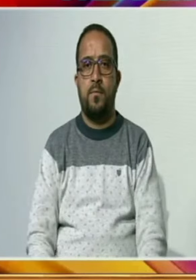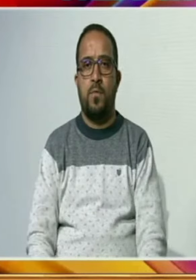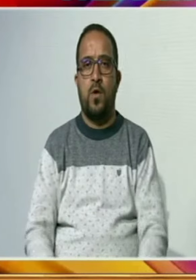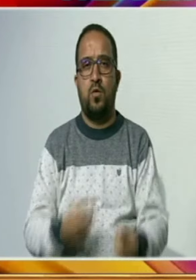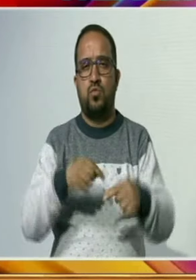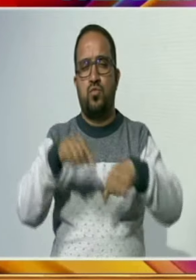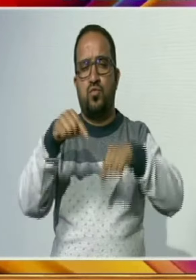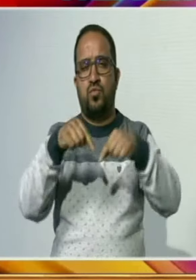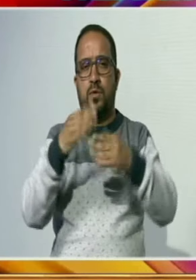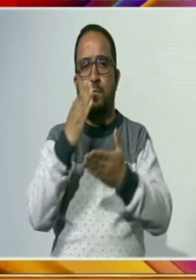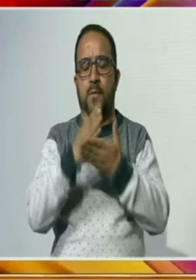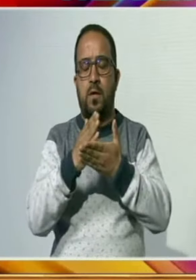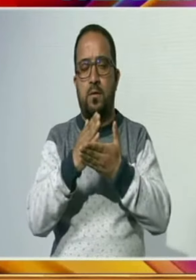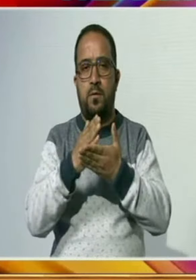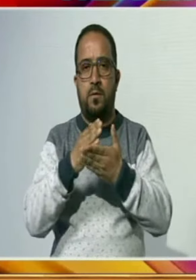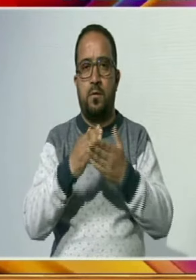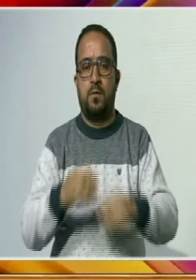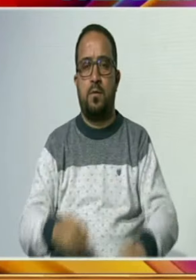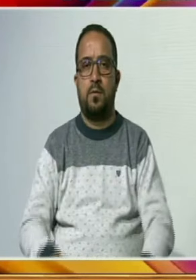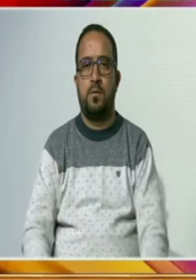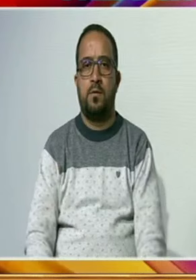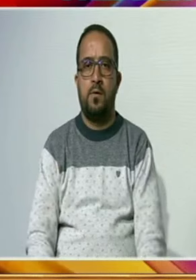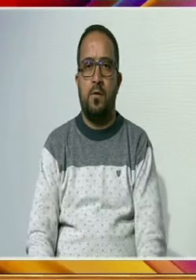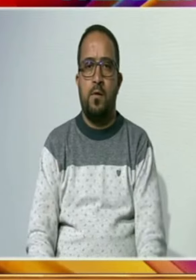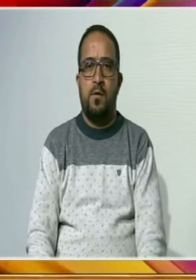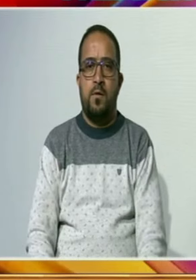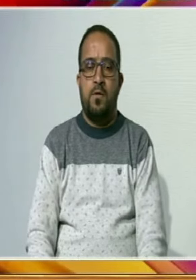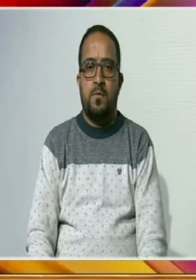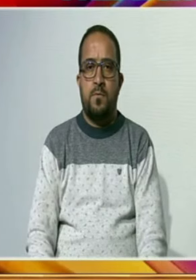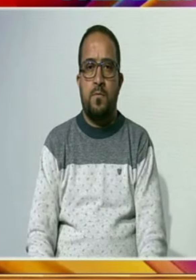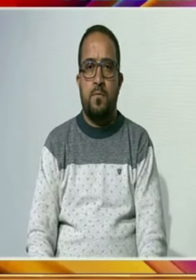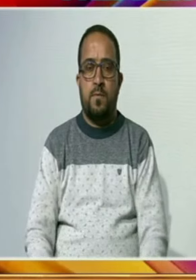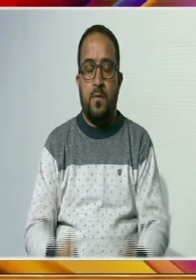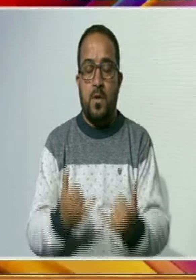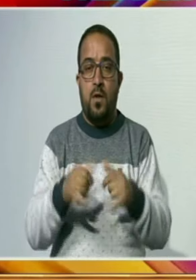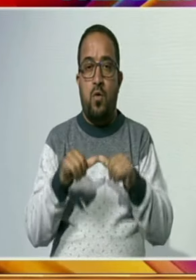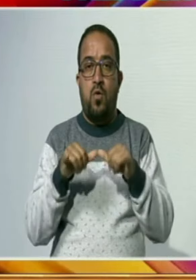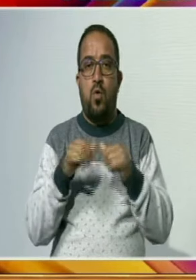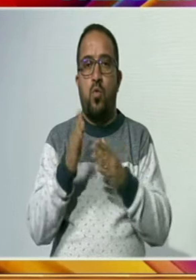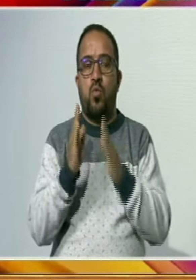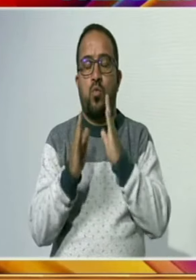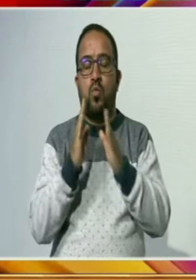احتیاط کے طور پر بند کیا گیا ہے کیونکہ ساڑک پر